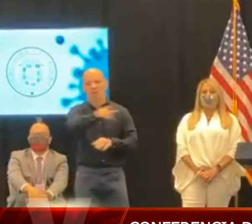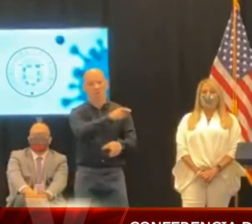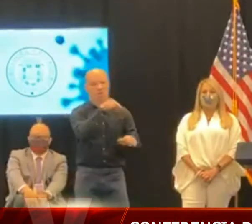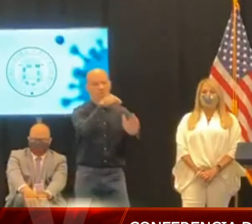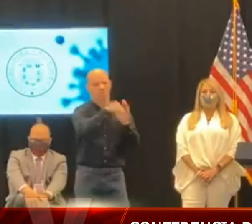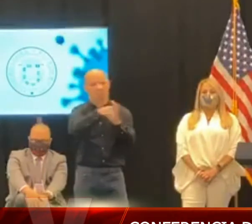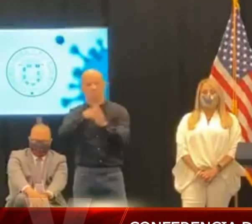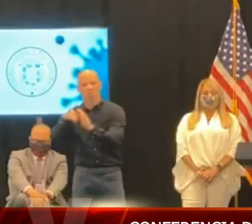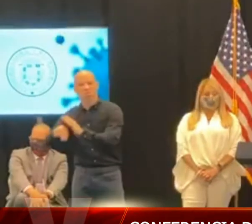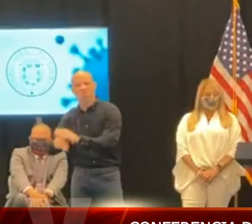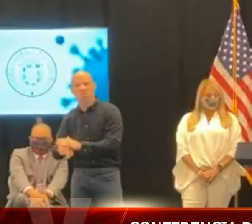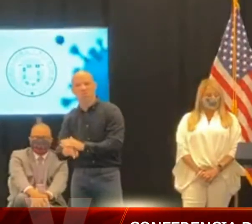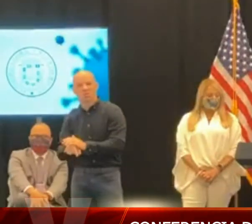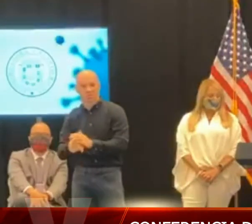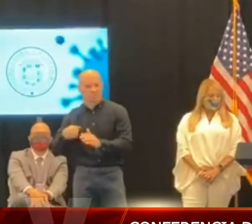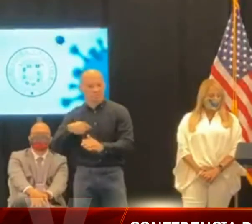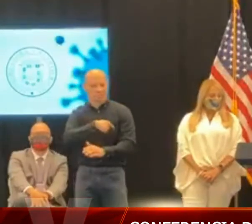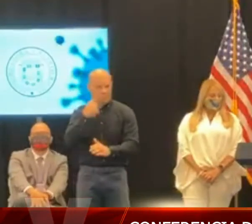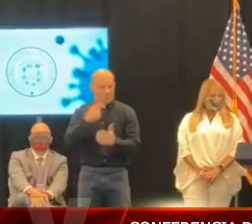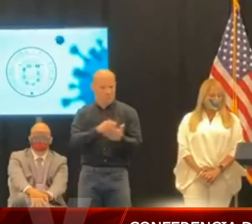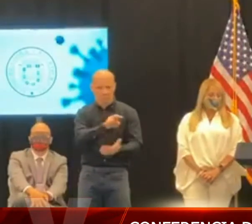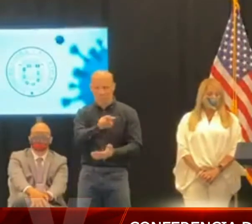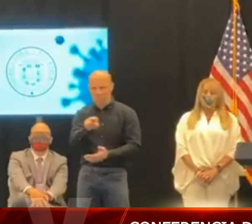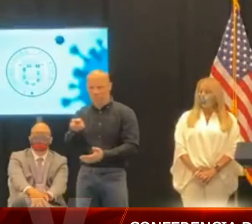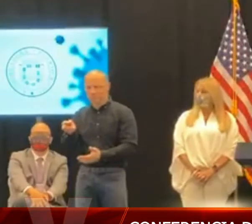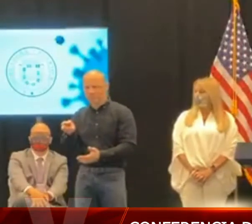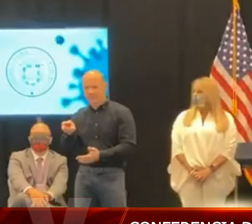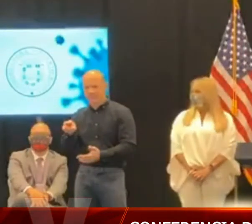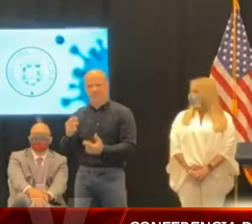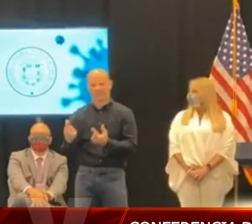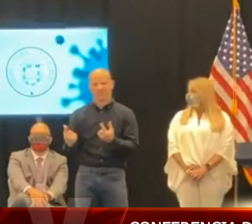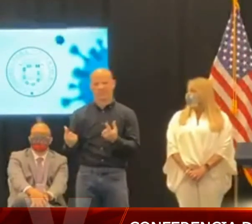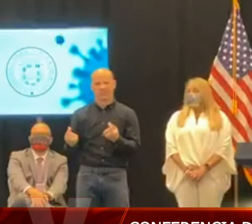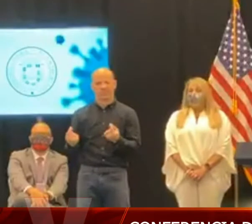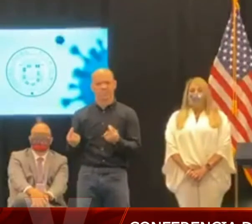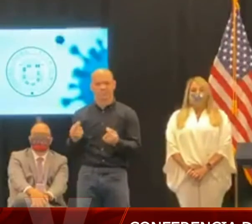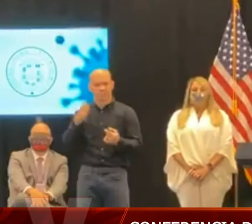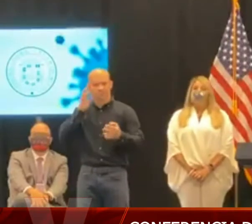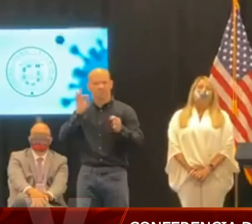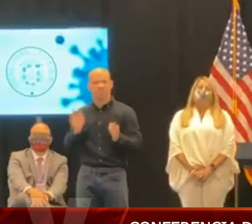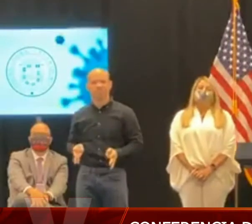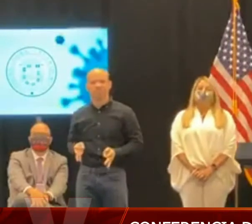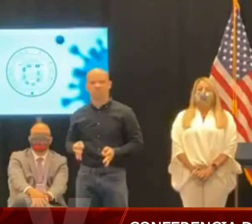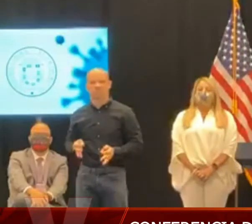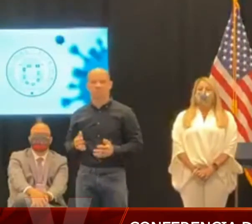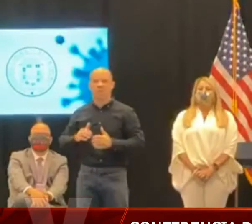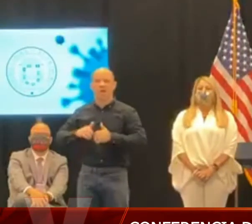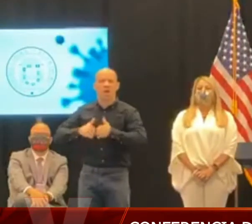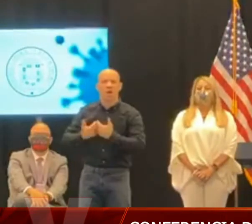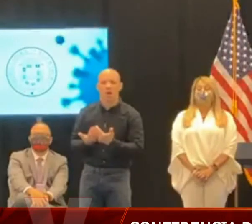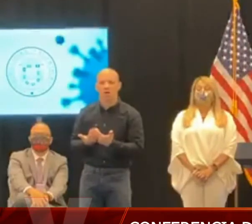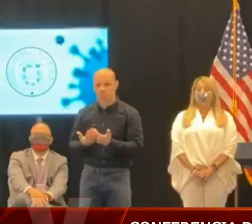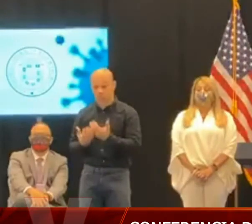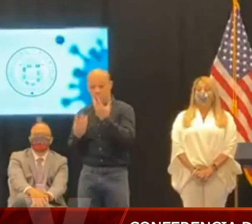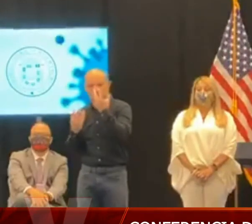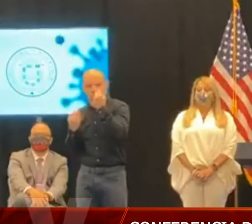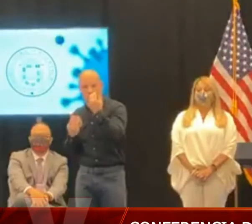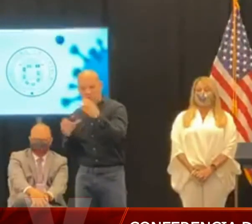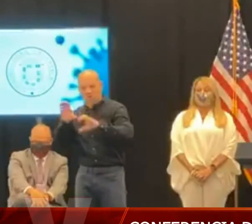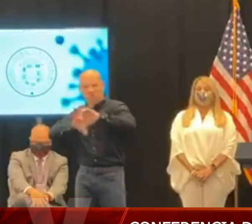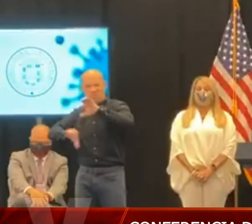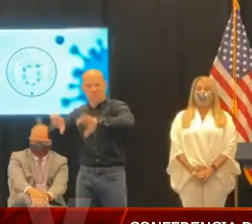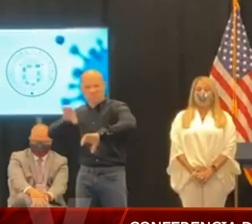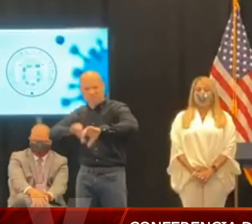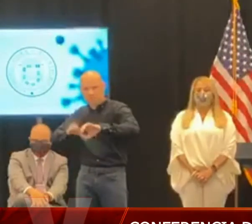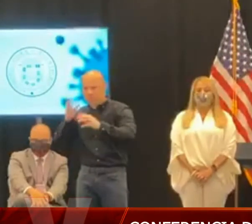contexto, basadas en los datos científicos disponibles al momento y para promover la salud